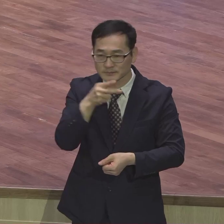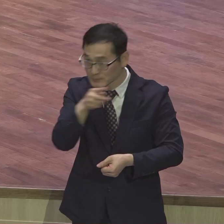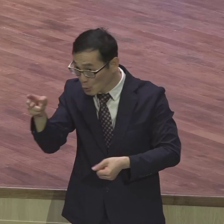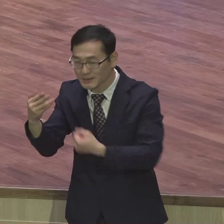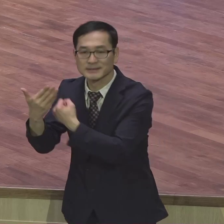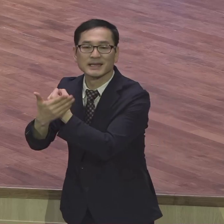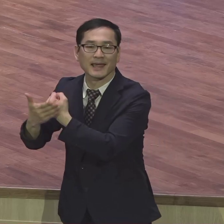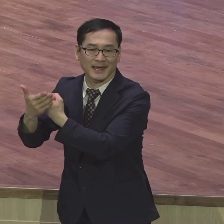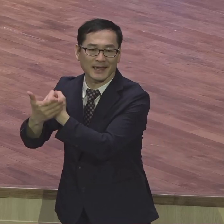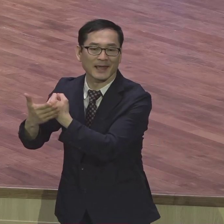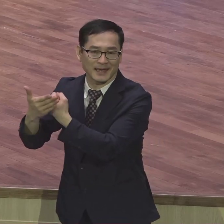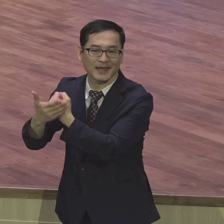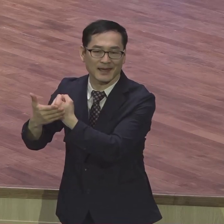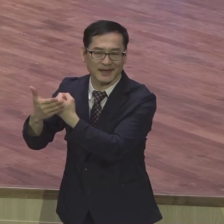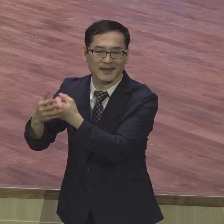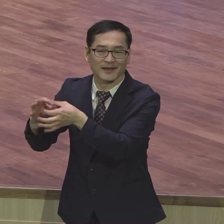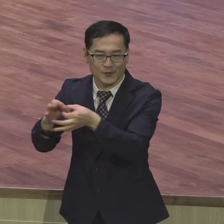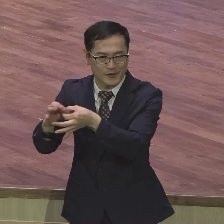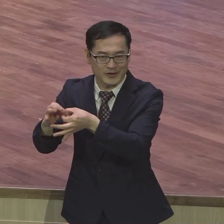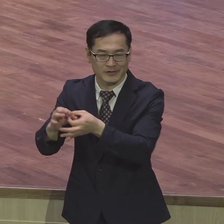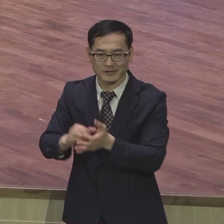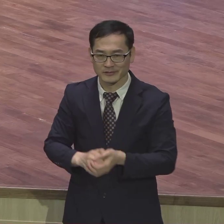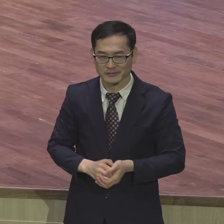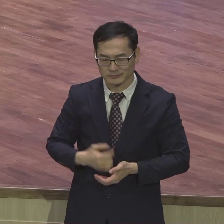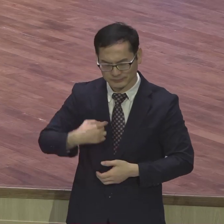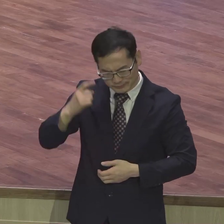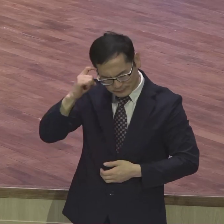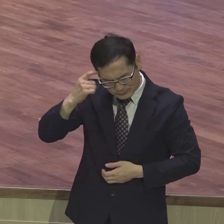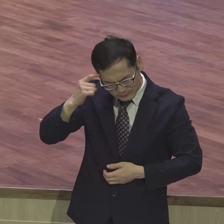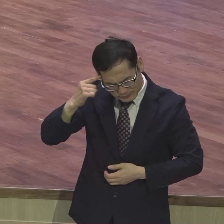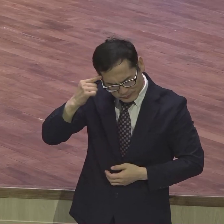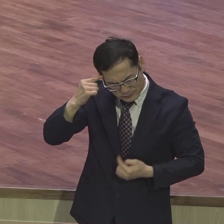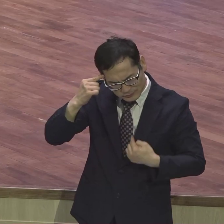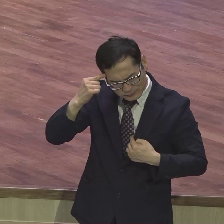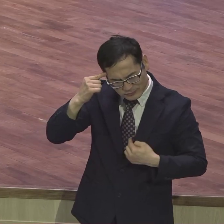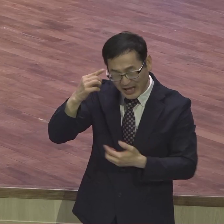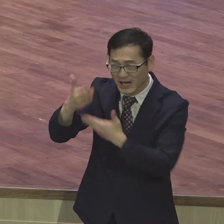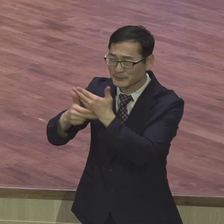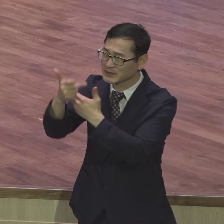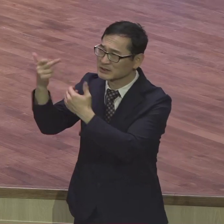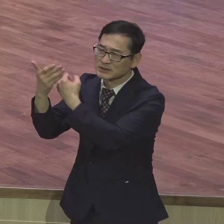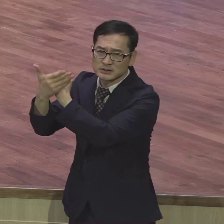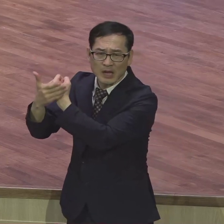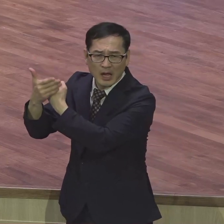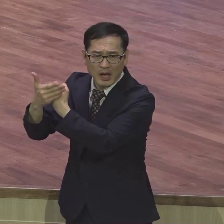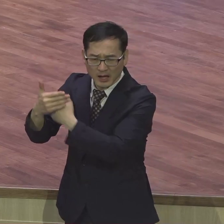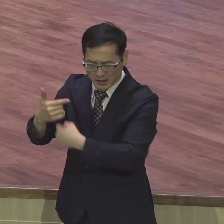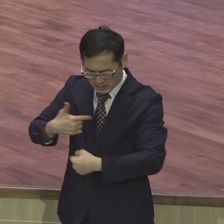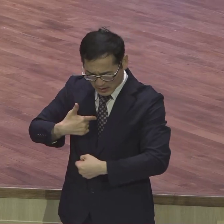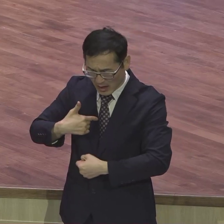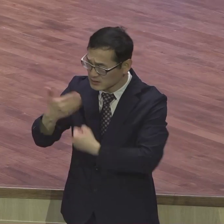생각을 해보아도 너무나 큰 하나님의 은혜였다고 감격하고 있습니다